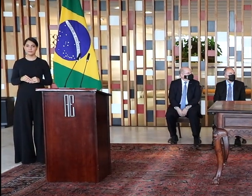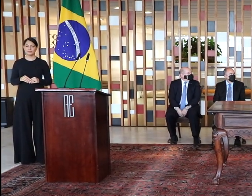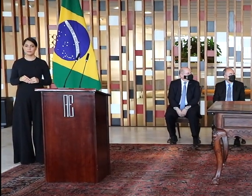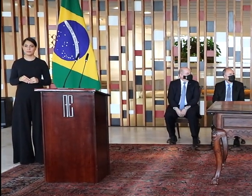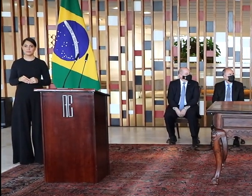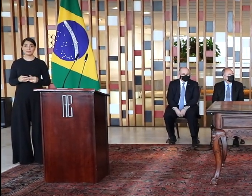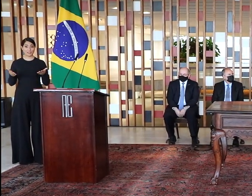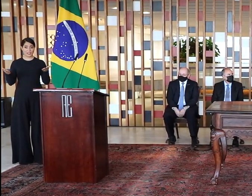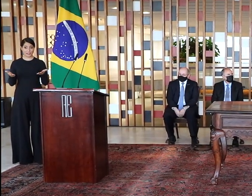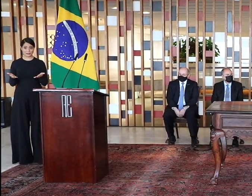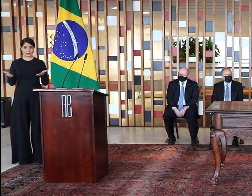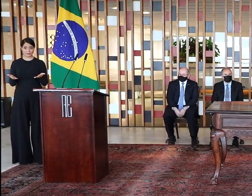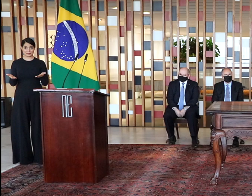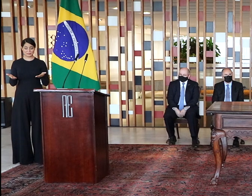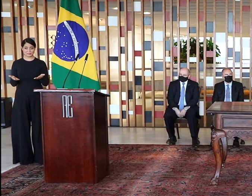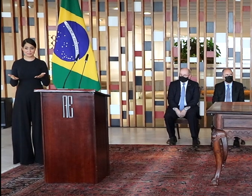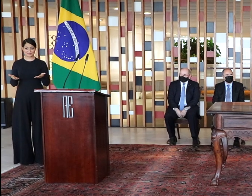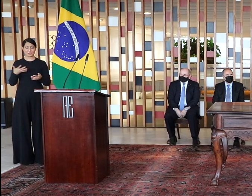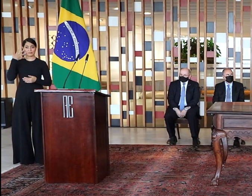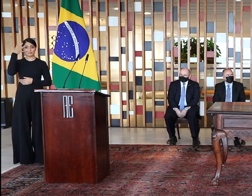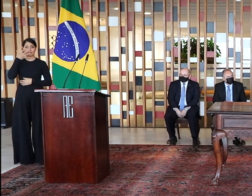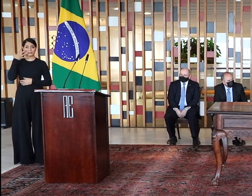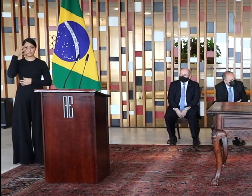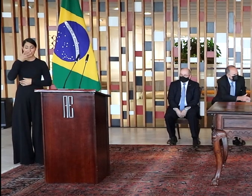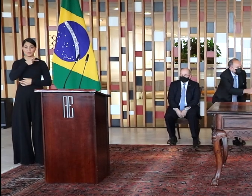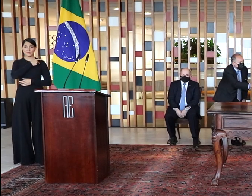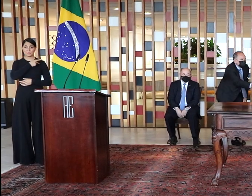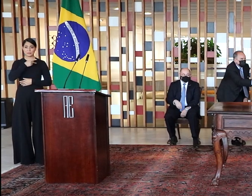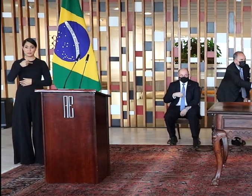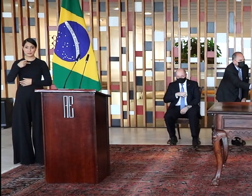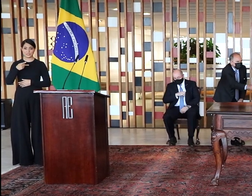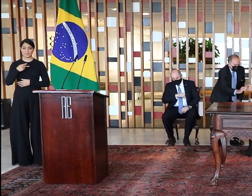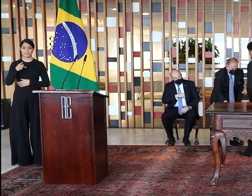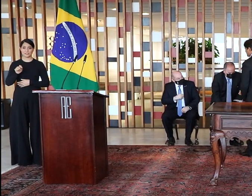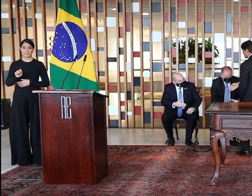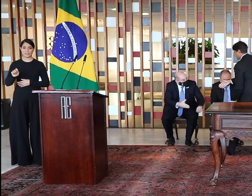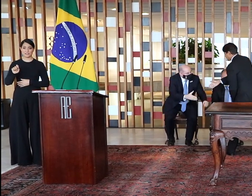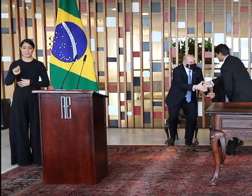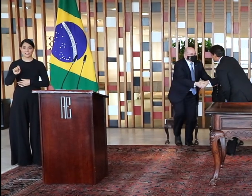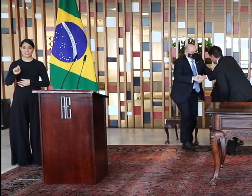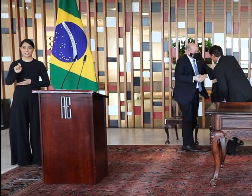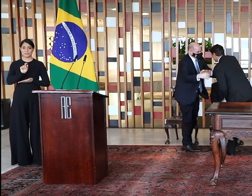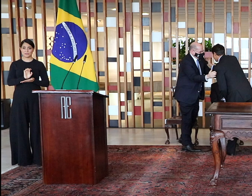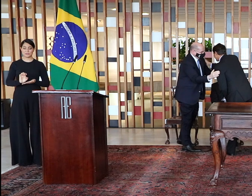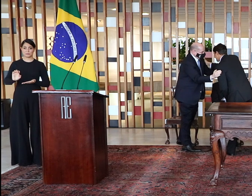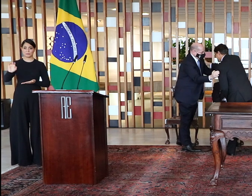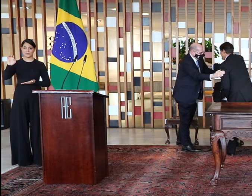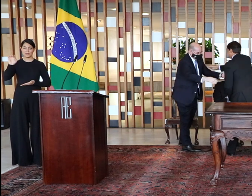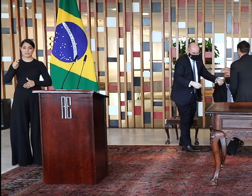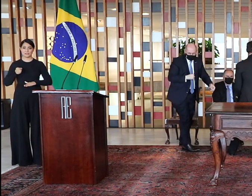Neste momento, fará uso da palavra o presidente da Agência Brasileira de Promoção de Exportações e